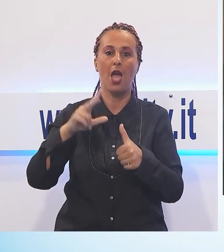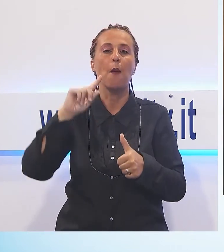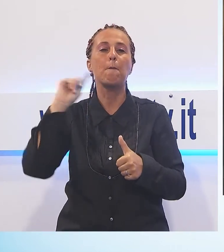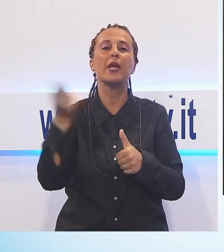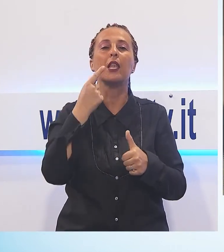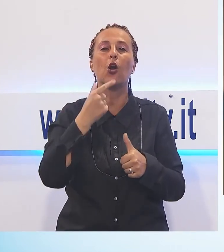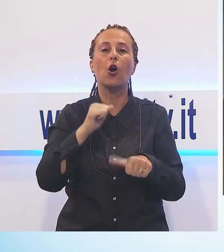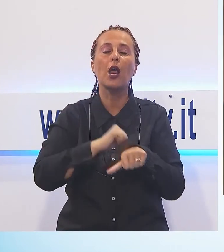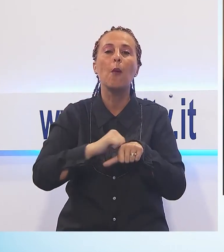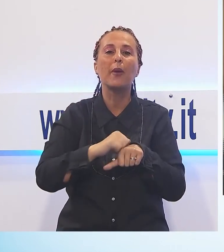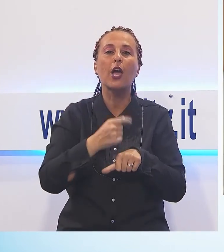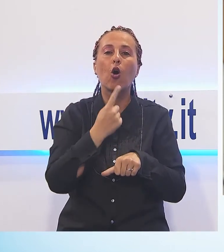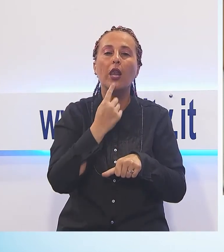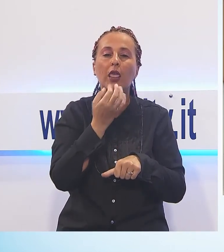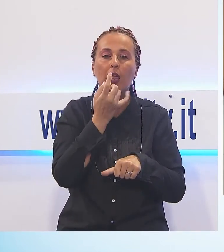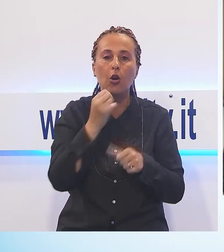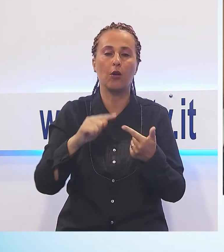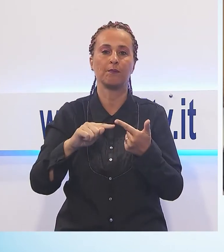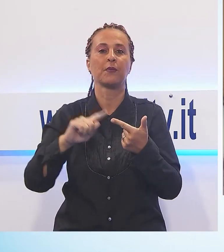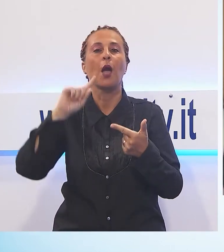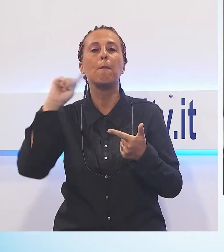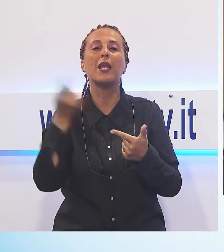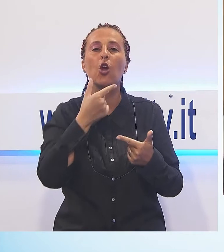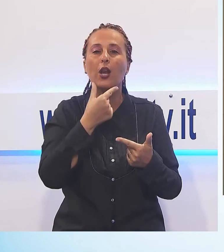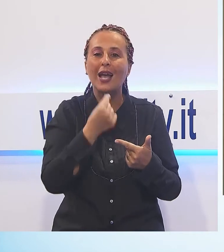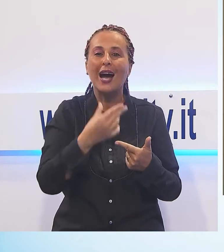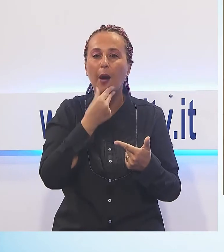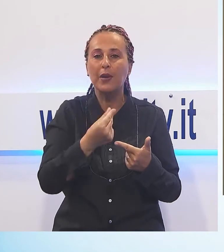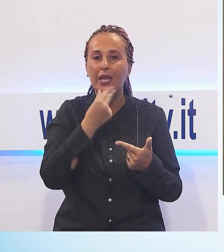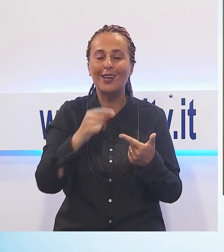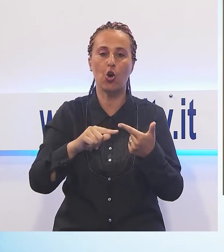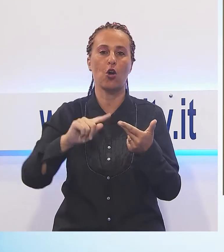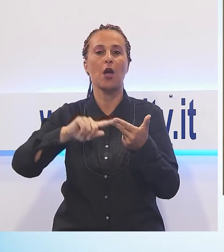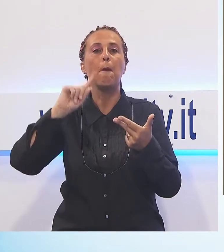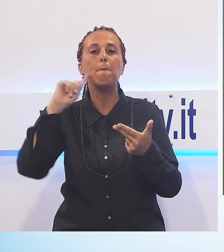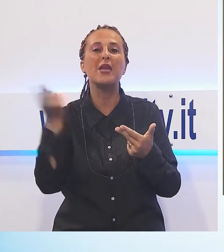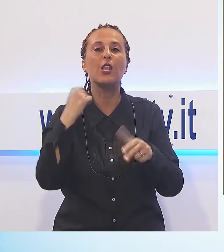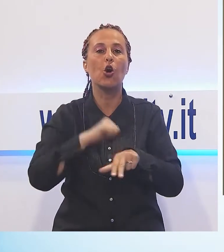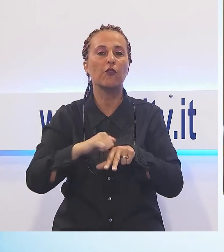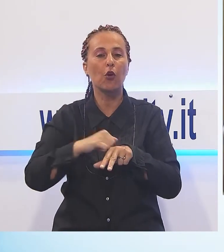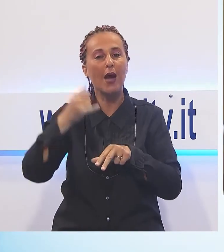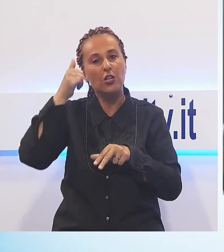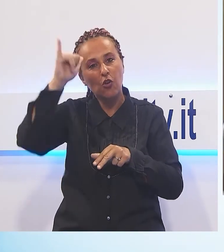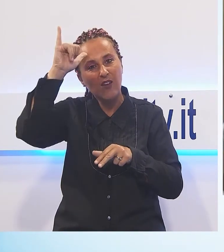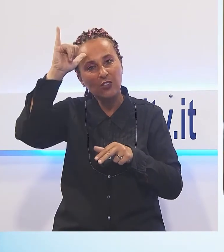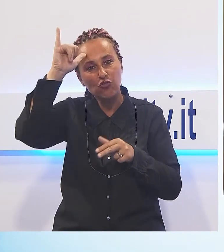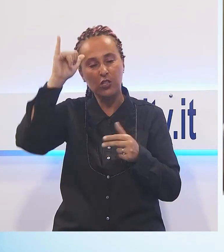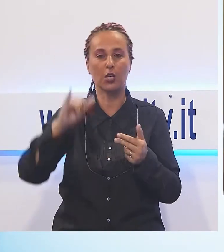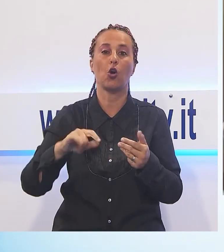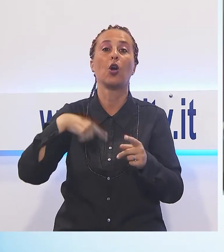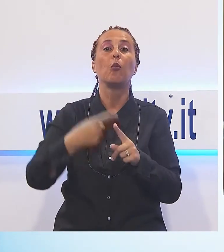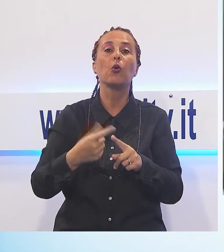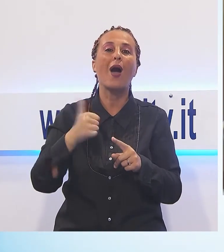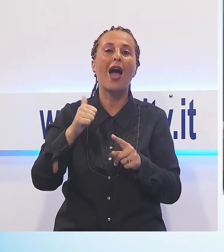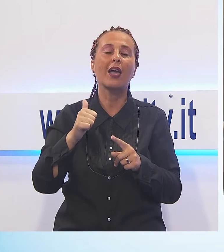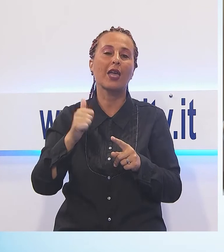miglior caprino a Giordano Bonaccorsi di Varga, miglior vaccino, formaggio di vacca e von Pellegrini di Camporgiano, mentre è stato premiato il miglior